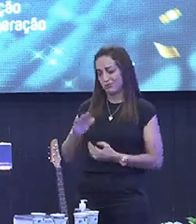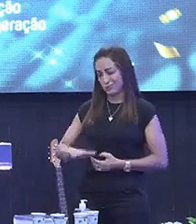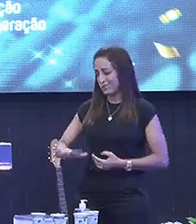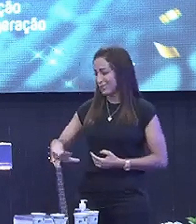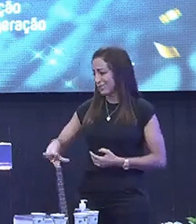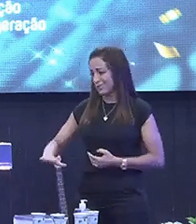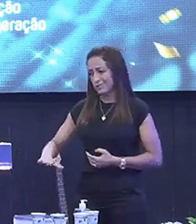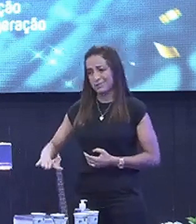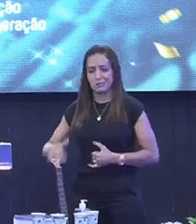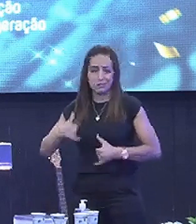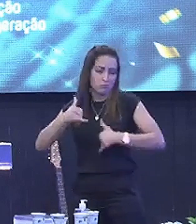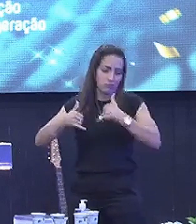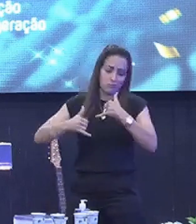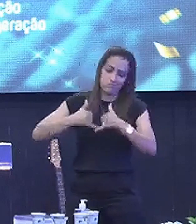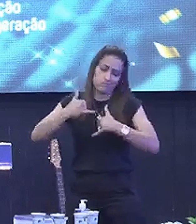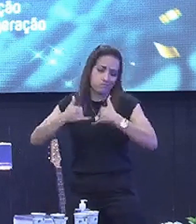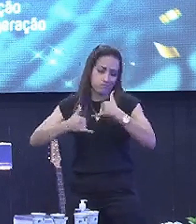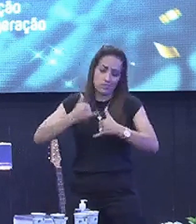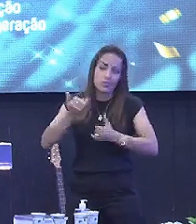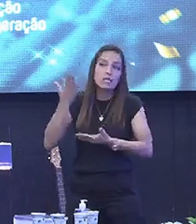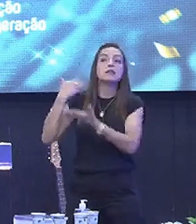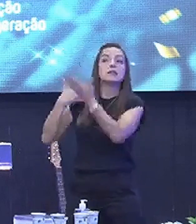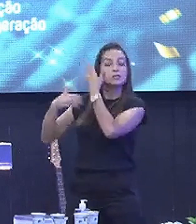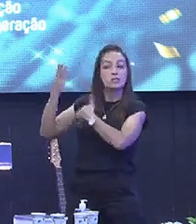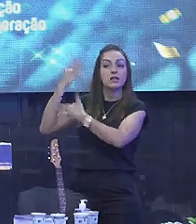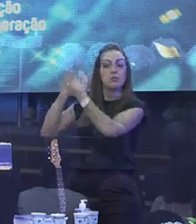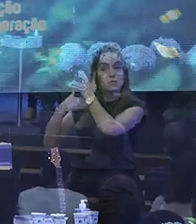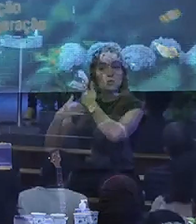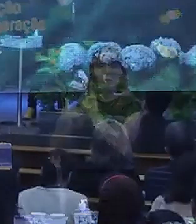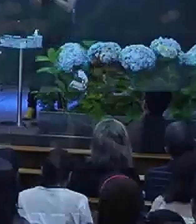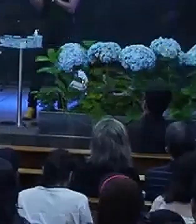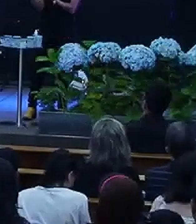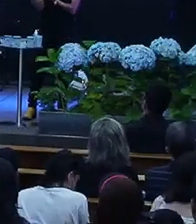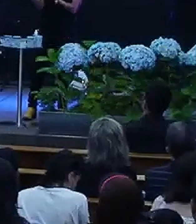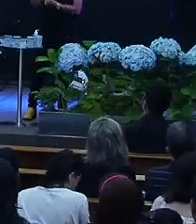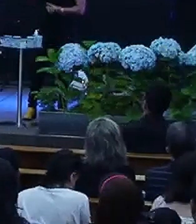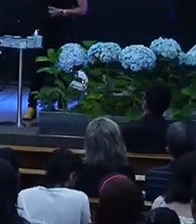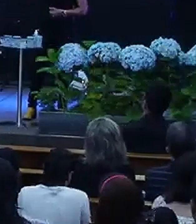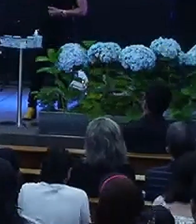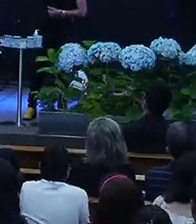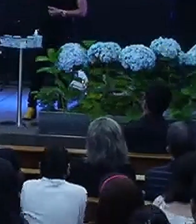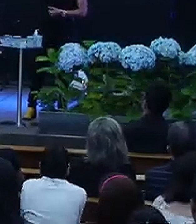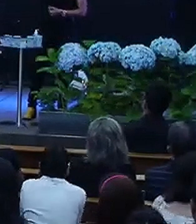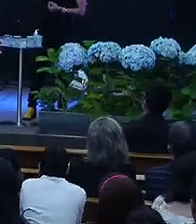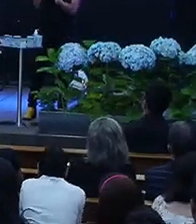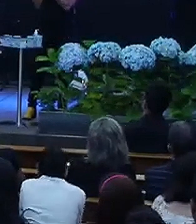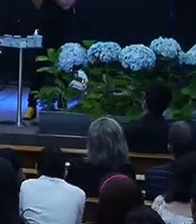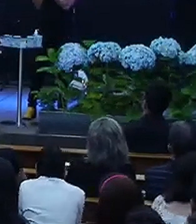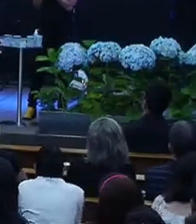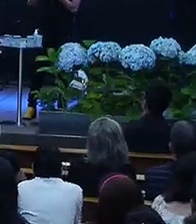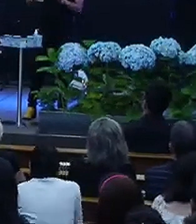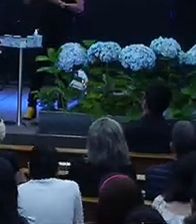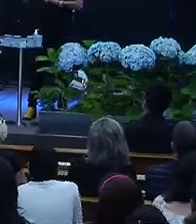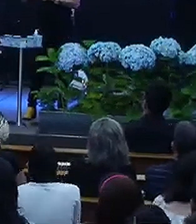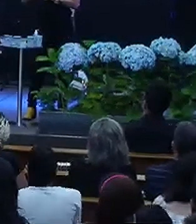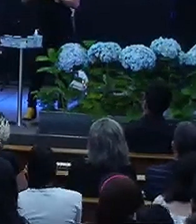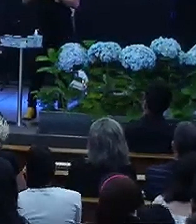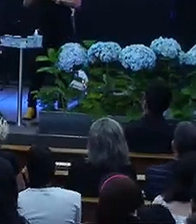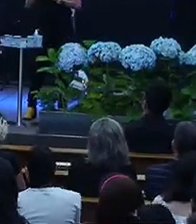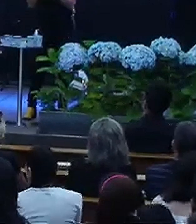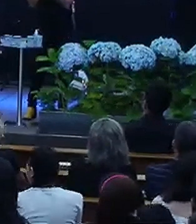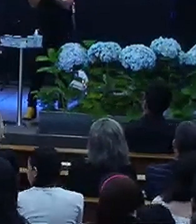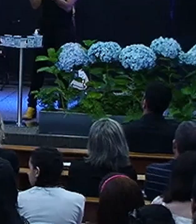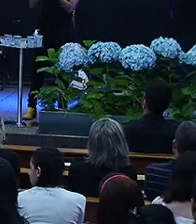um lado para o outro Ele fala que antigamente quando ele era menino Ele pensava como menino Sentia como